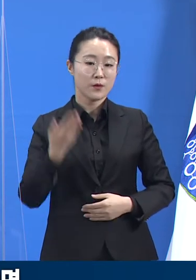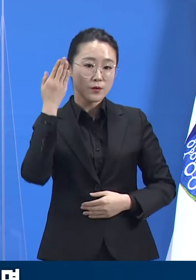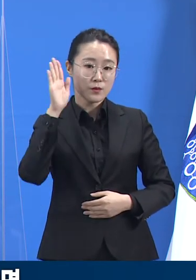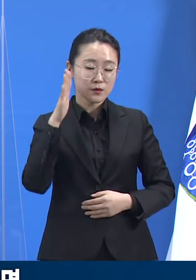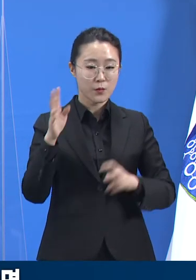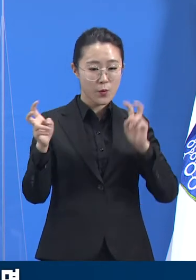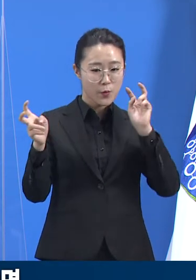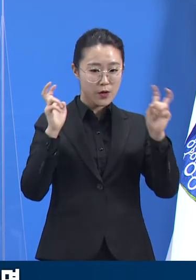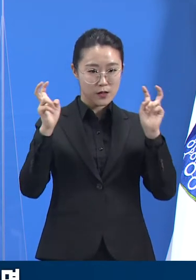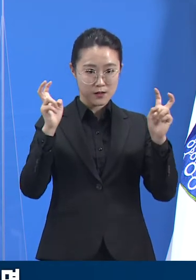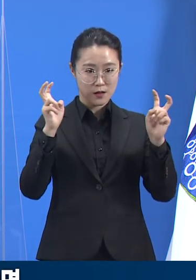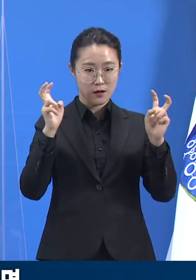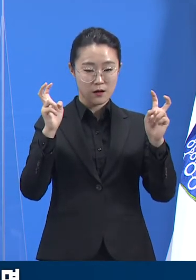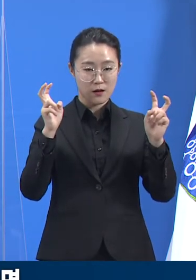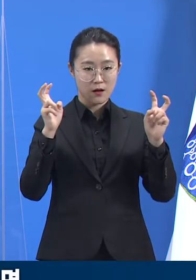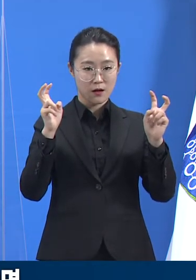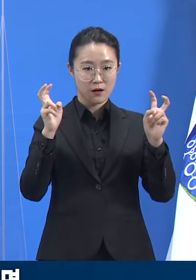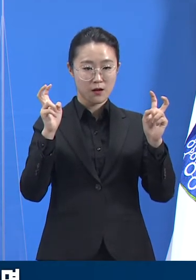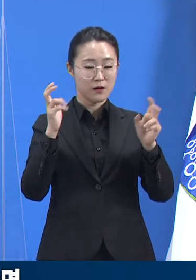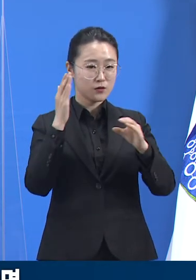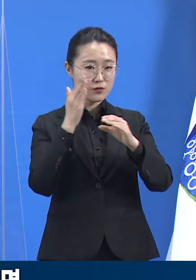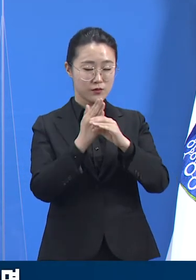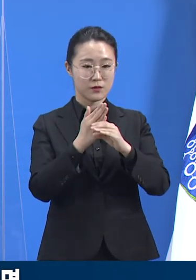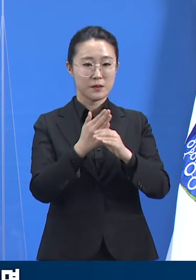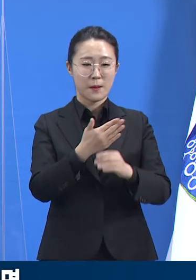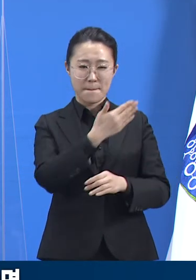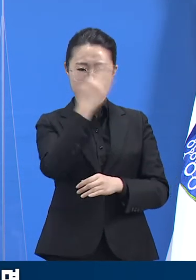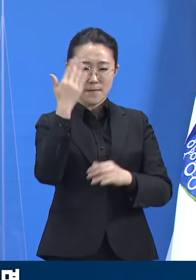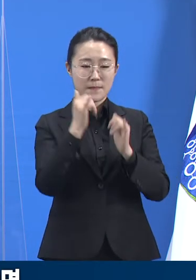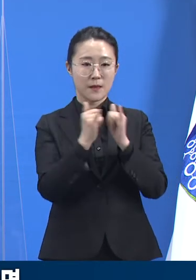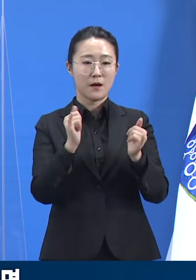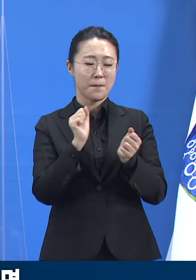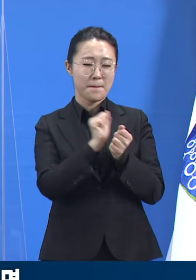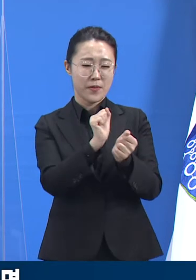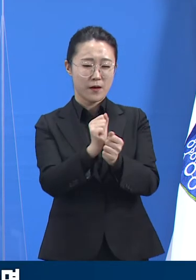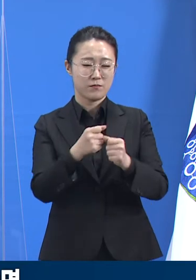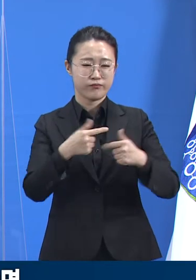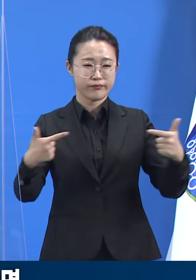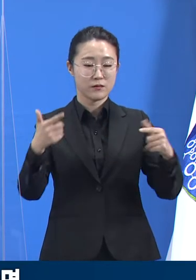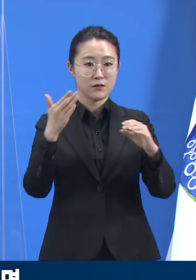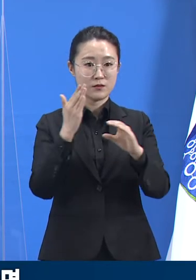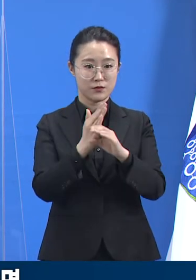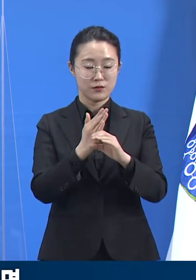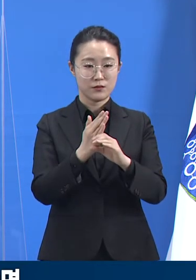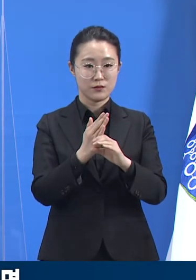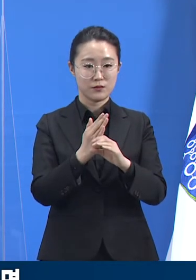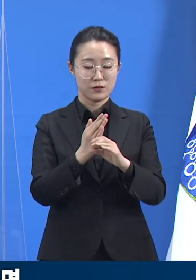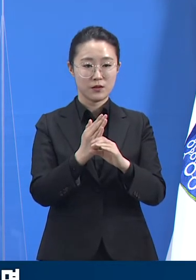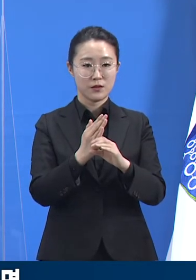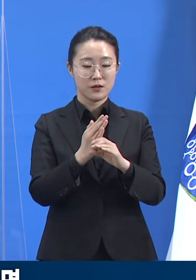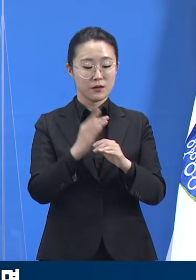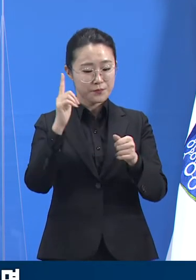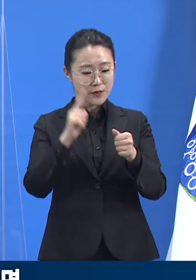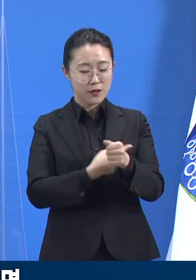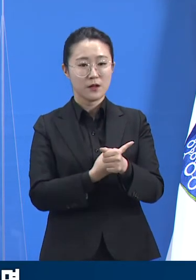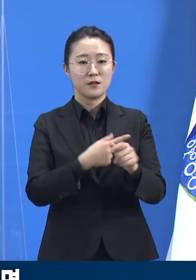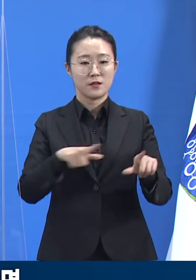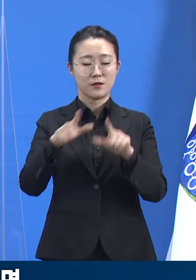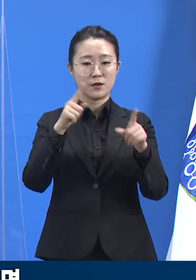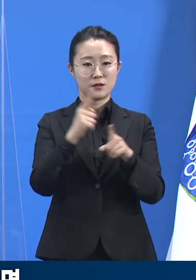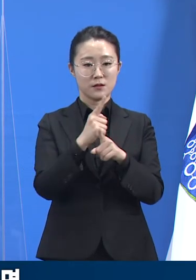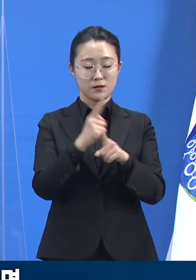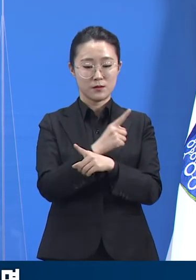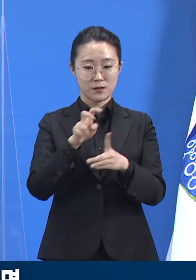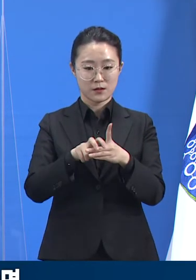비교적 젊은 연령대의 감염자가 늘어나면서 생활치료센터의 가동률이 상승하는 현상이 나타나고